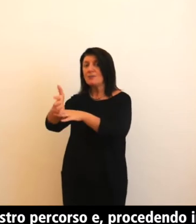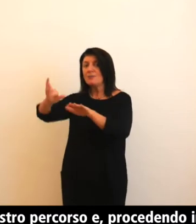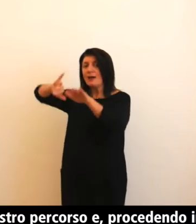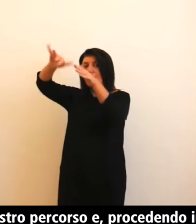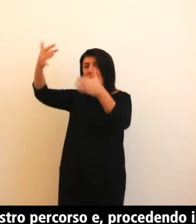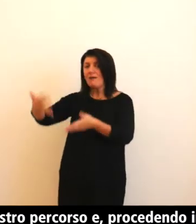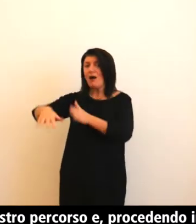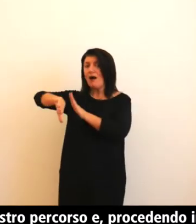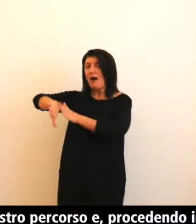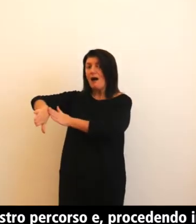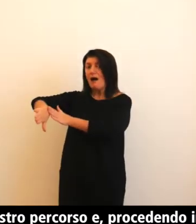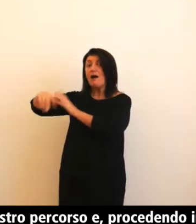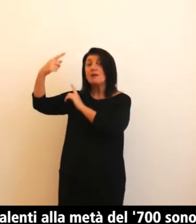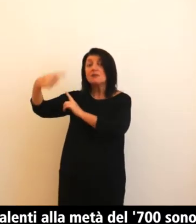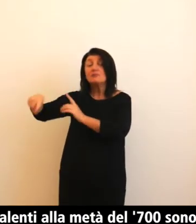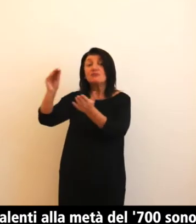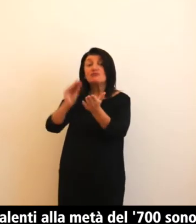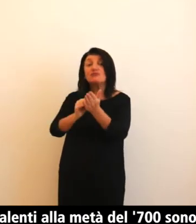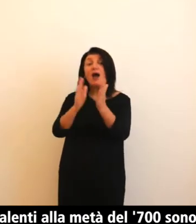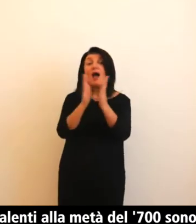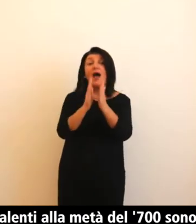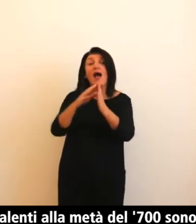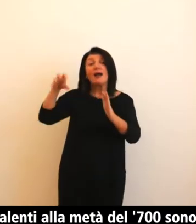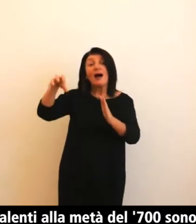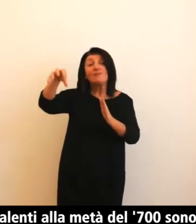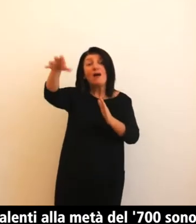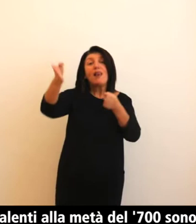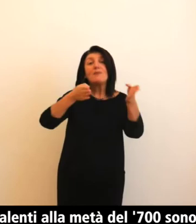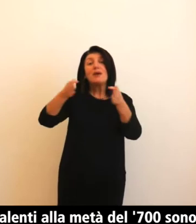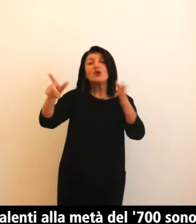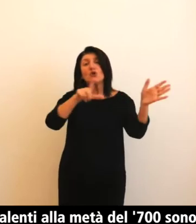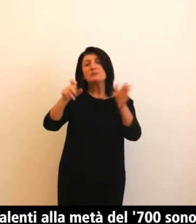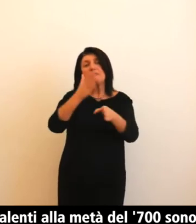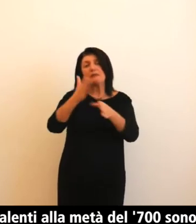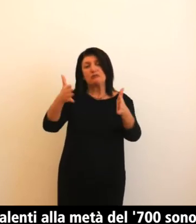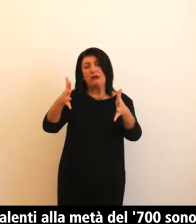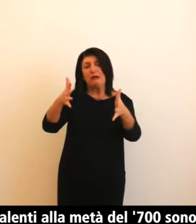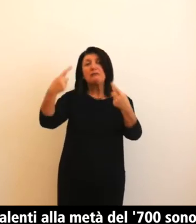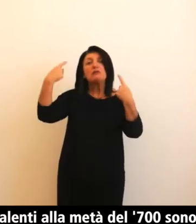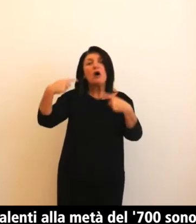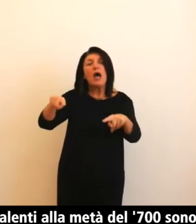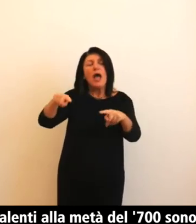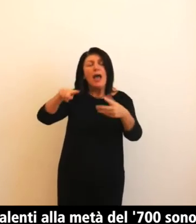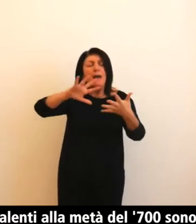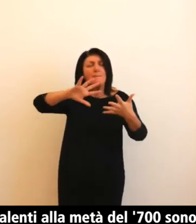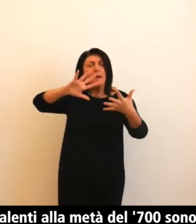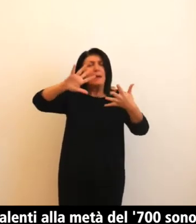sinistra le cui cappelle risalenti alla metà del Settecento sono state stravolte dai bombardamenti